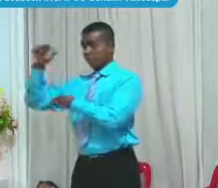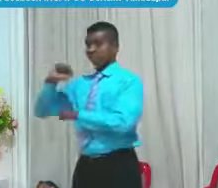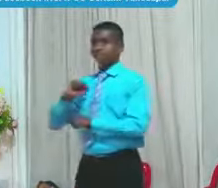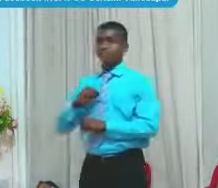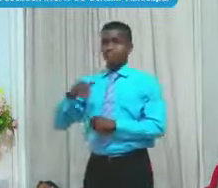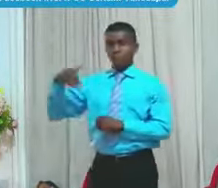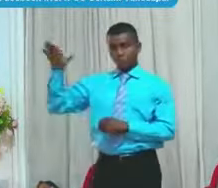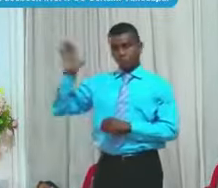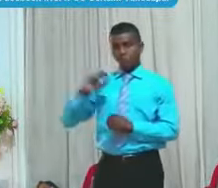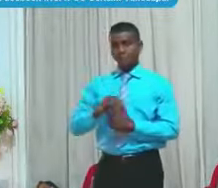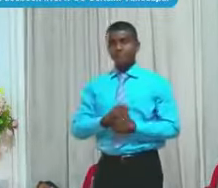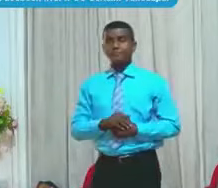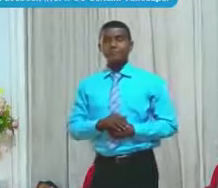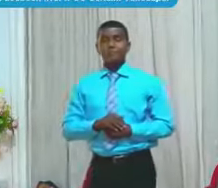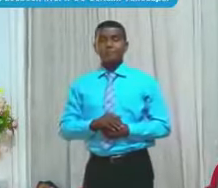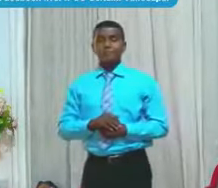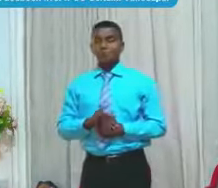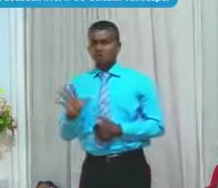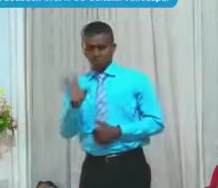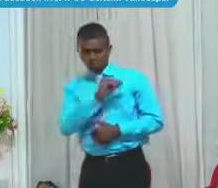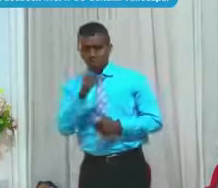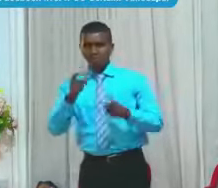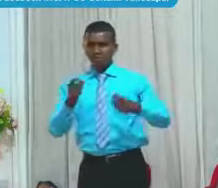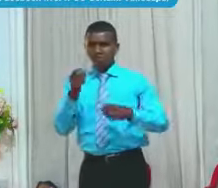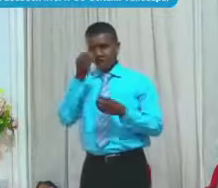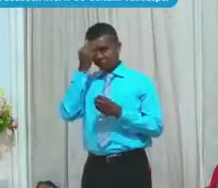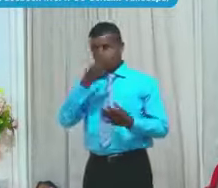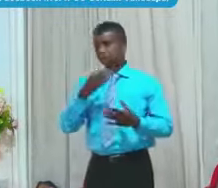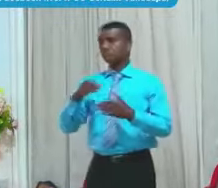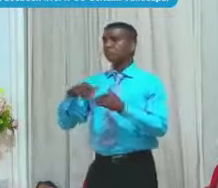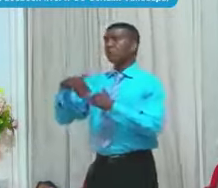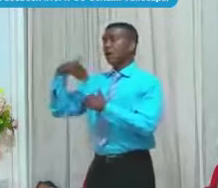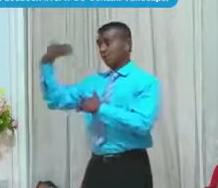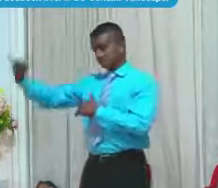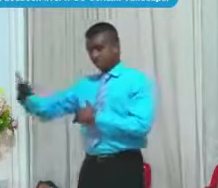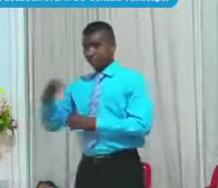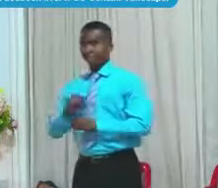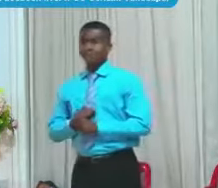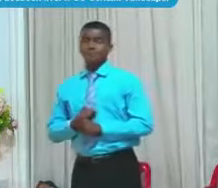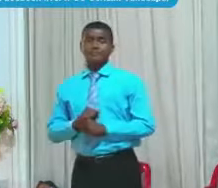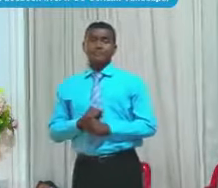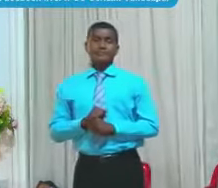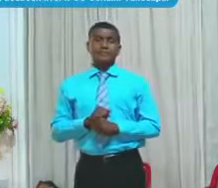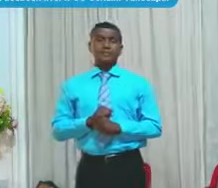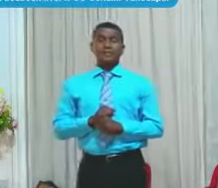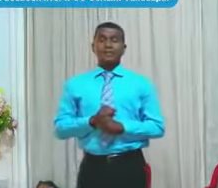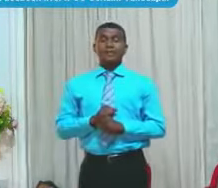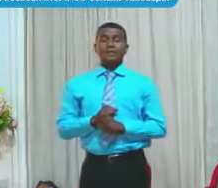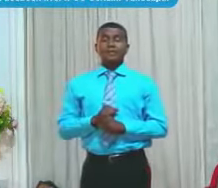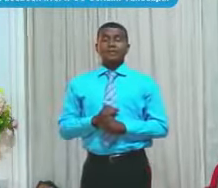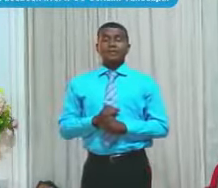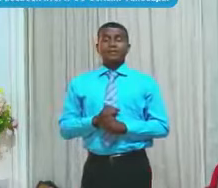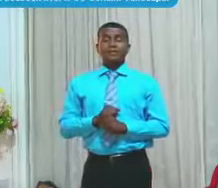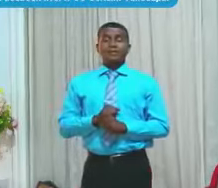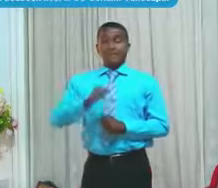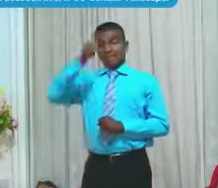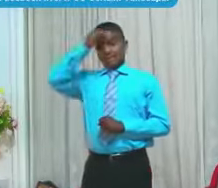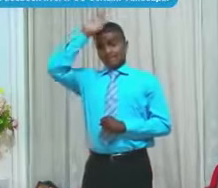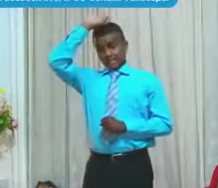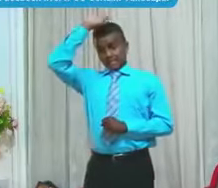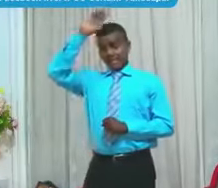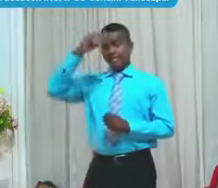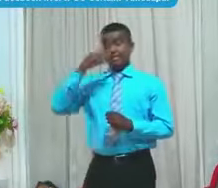Y se salieron Entonces Daniel tomó Dice Dice ese pasaje Tomó un polvo